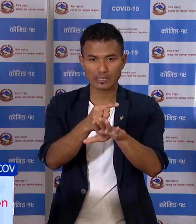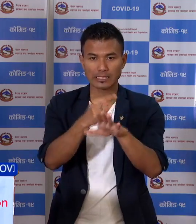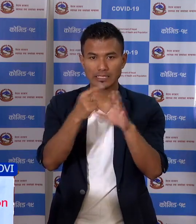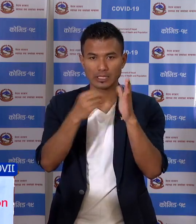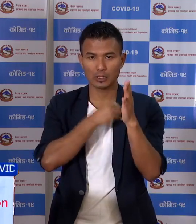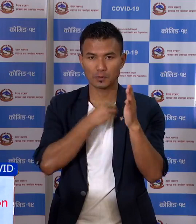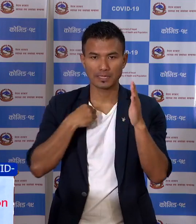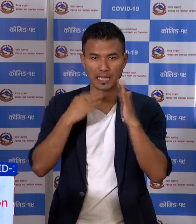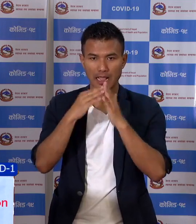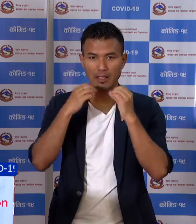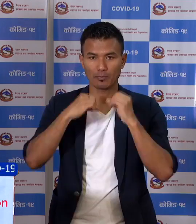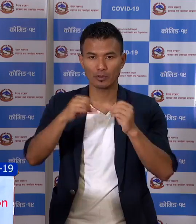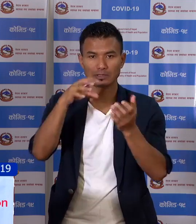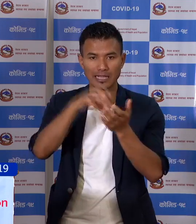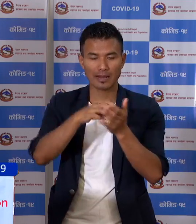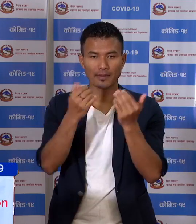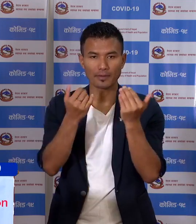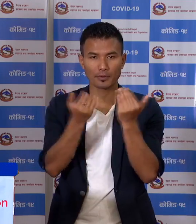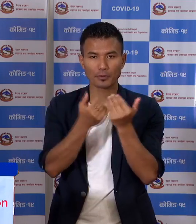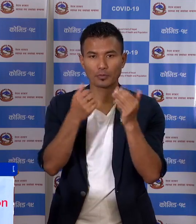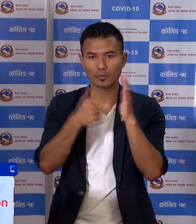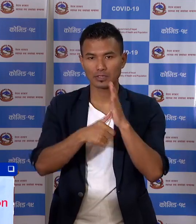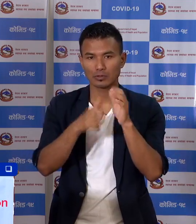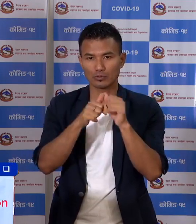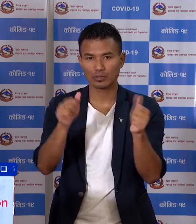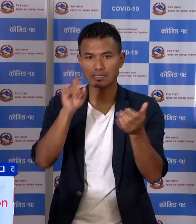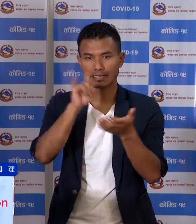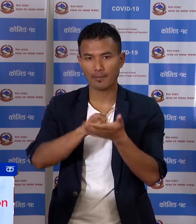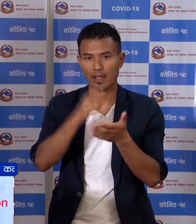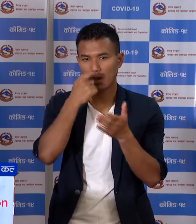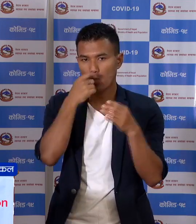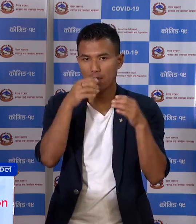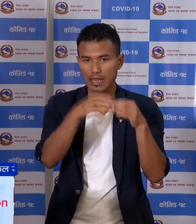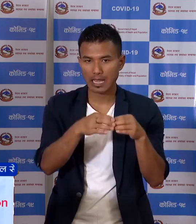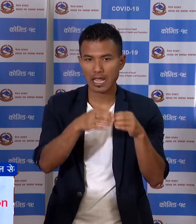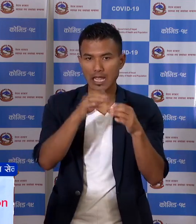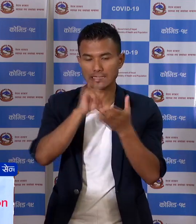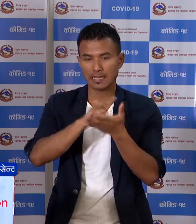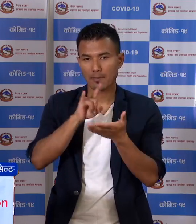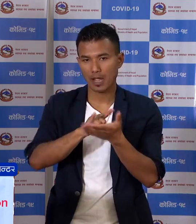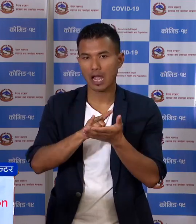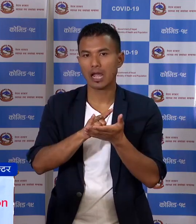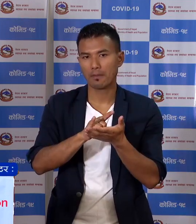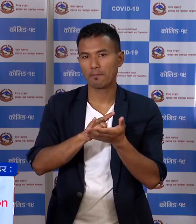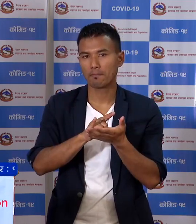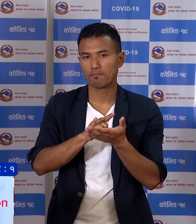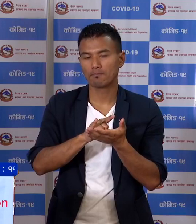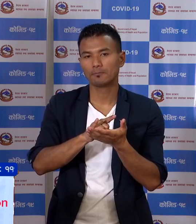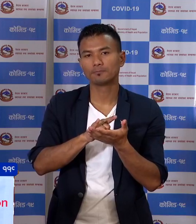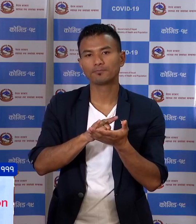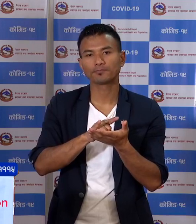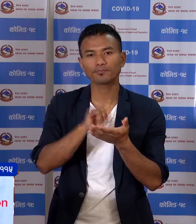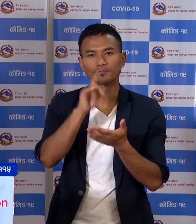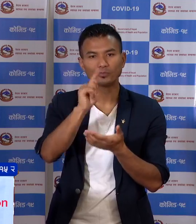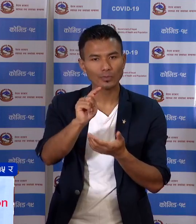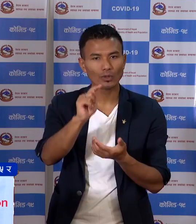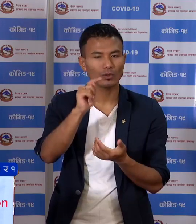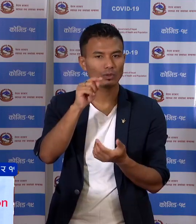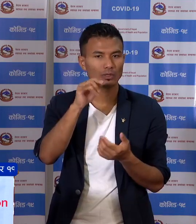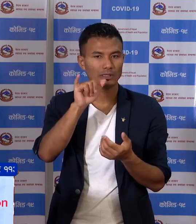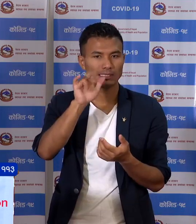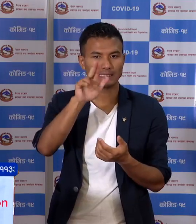परिक्षेन मा जापा गाउपाली का जापा का